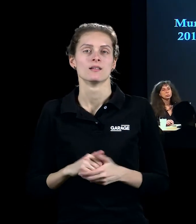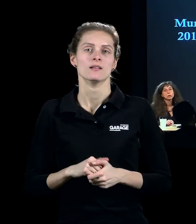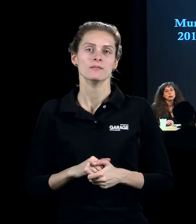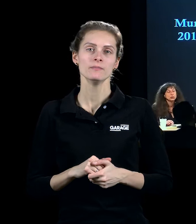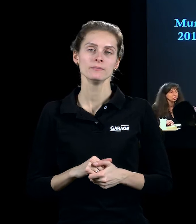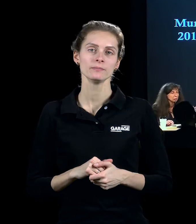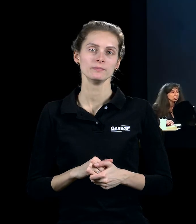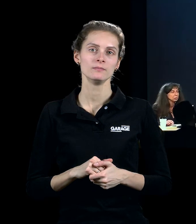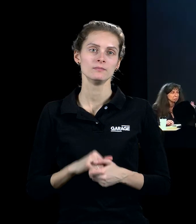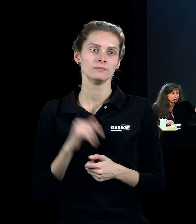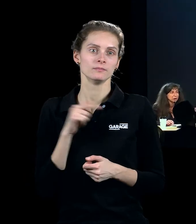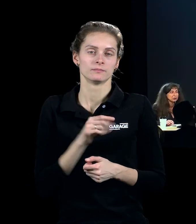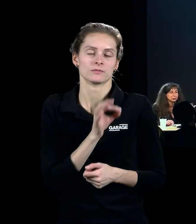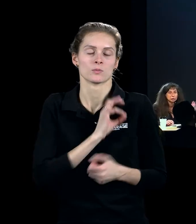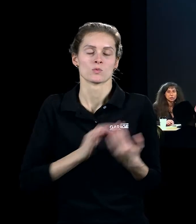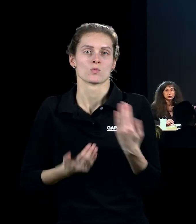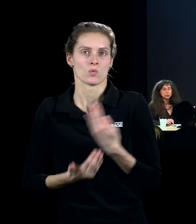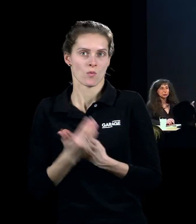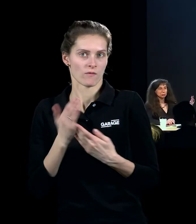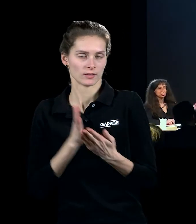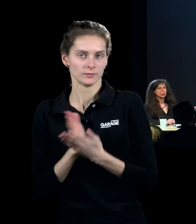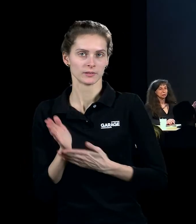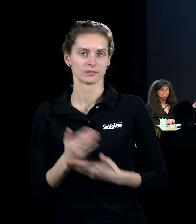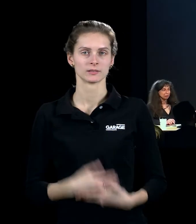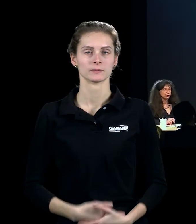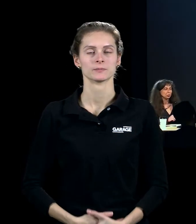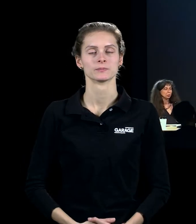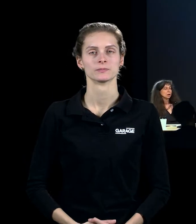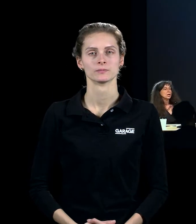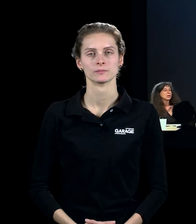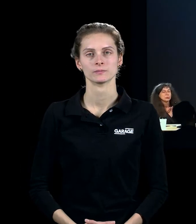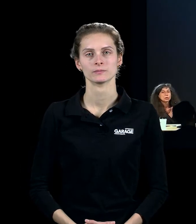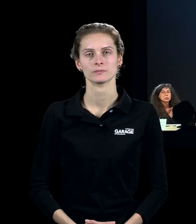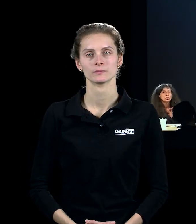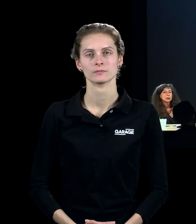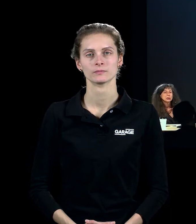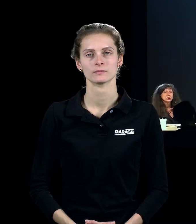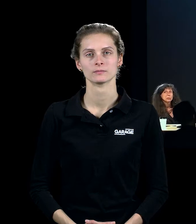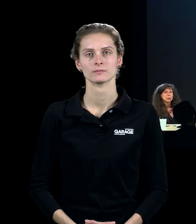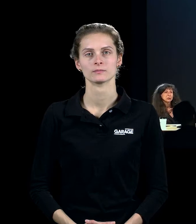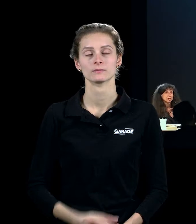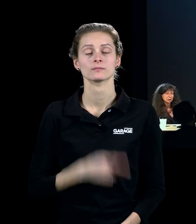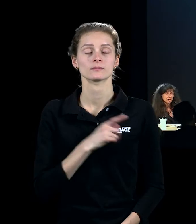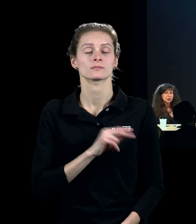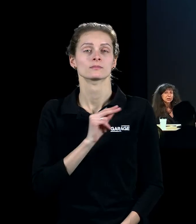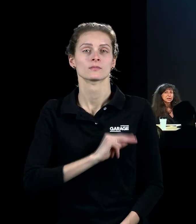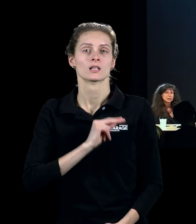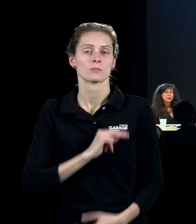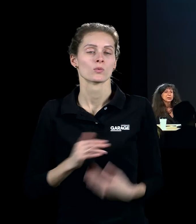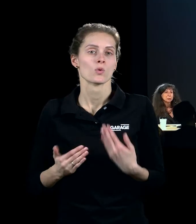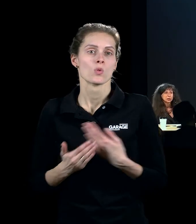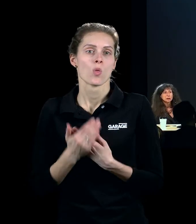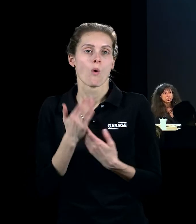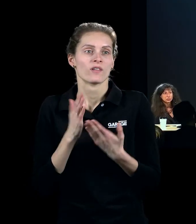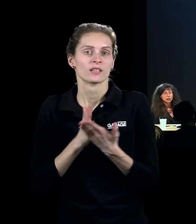которые работали, ну, продолжал этот сюжет довольно долго, которые работали с идеями движения,